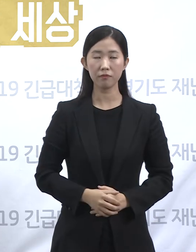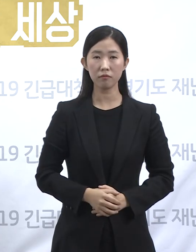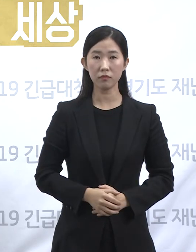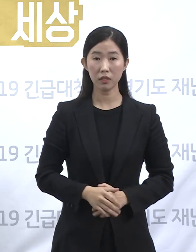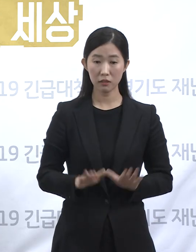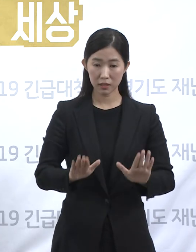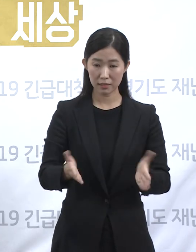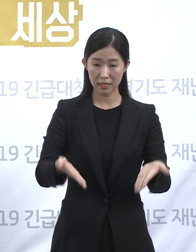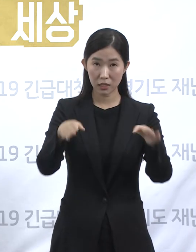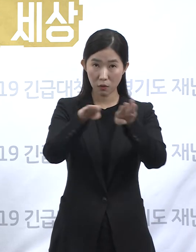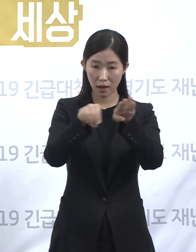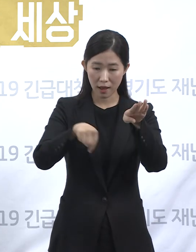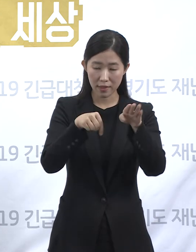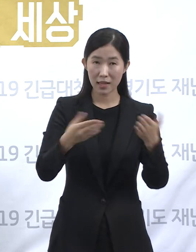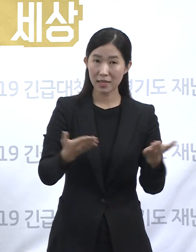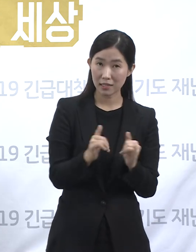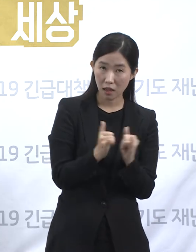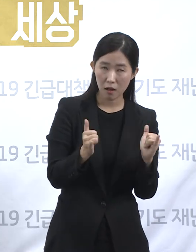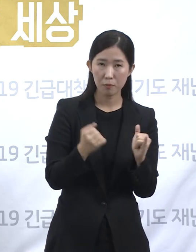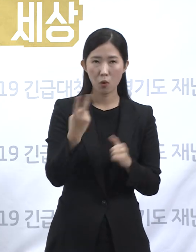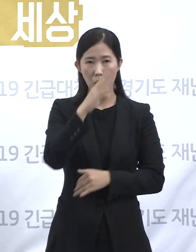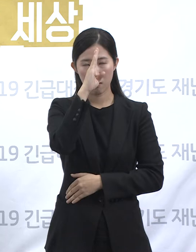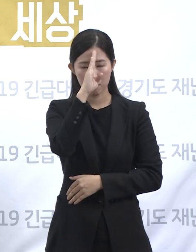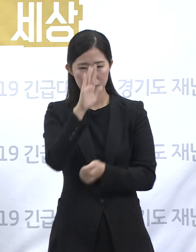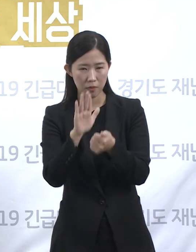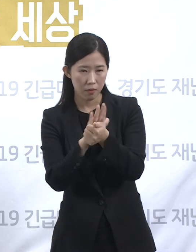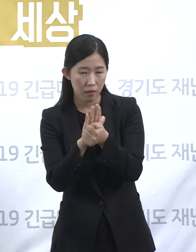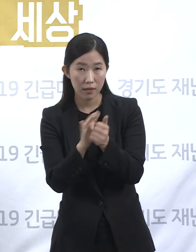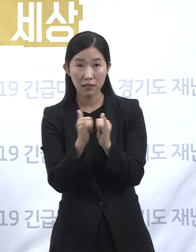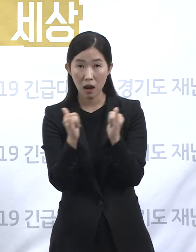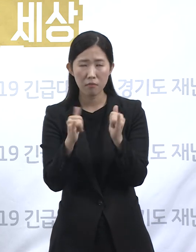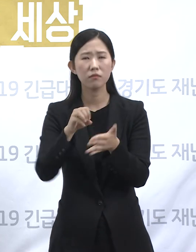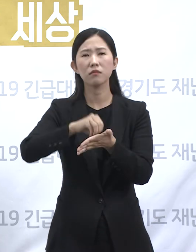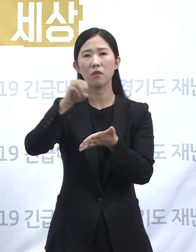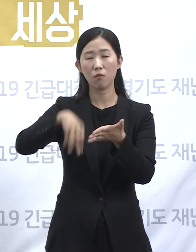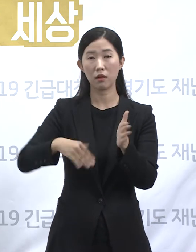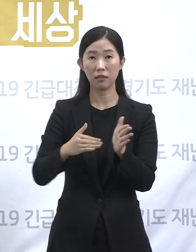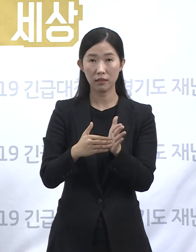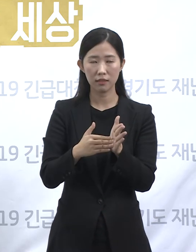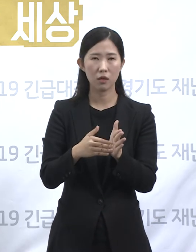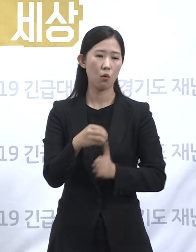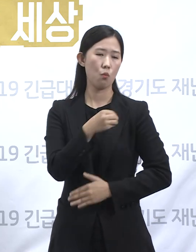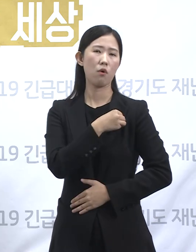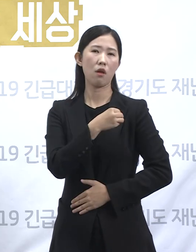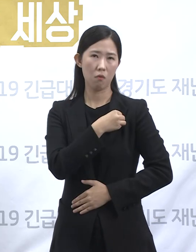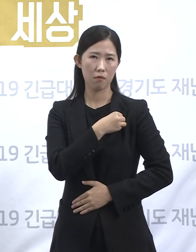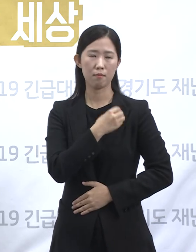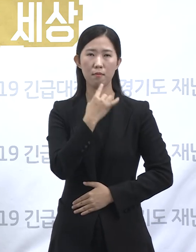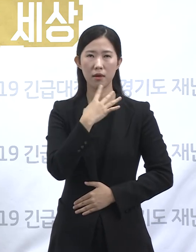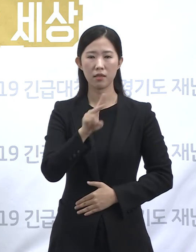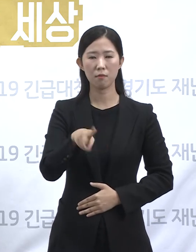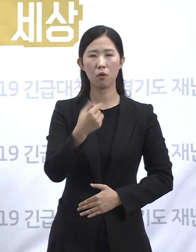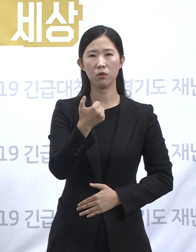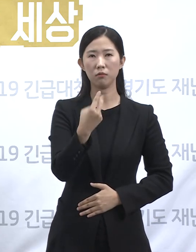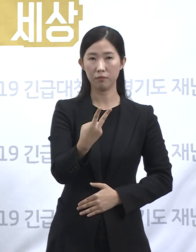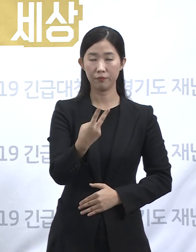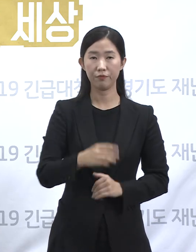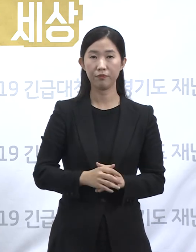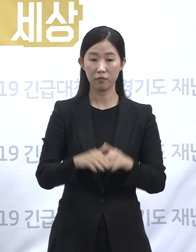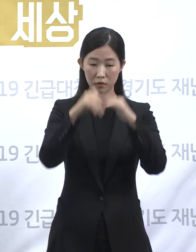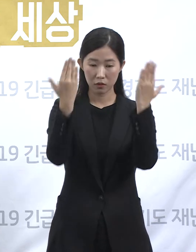기관에 종사하고 있는 분들, 간병인, 보호자 등은 그 클러스트에서 제외한 숫자입니다. 전체 4